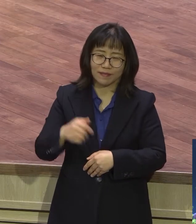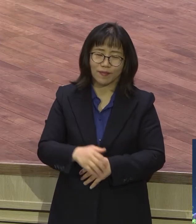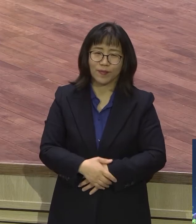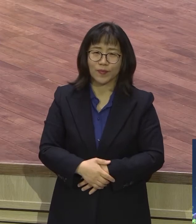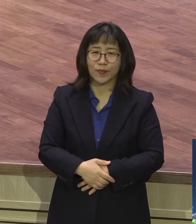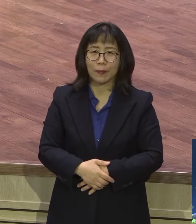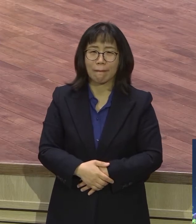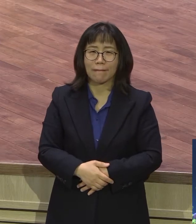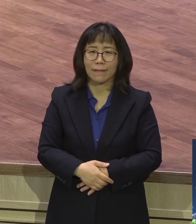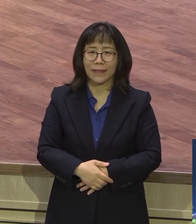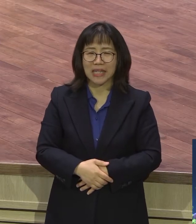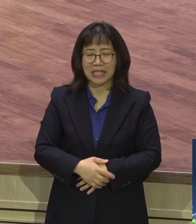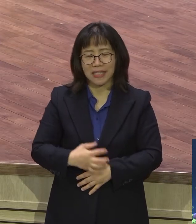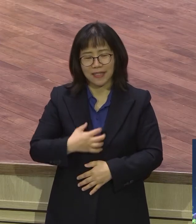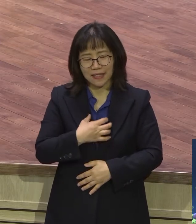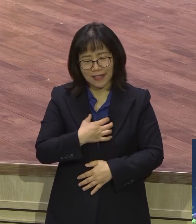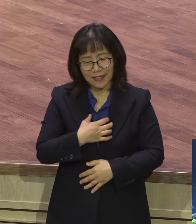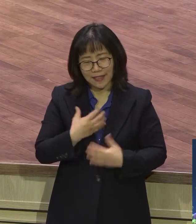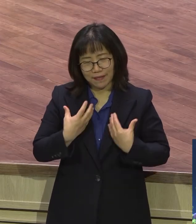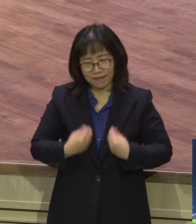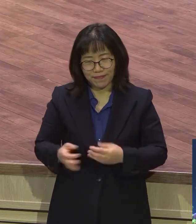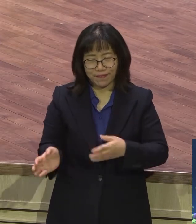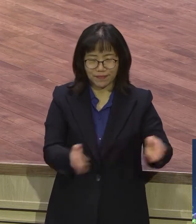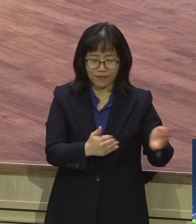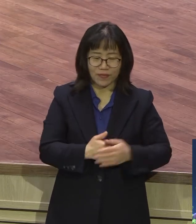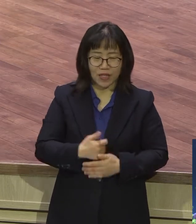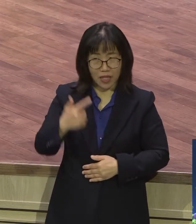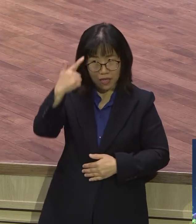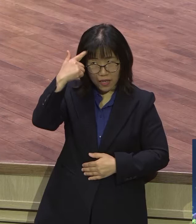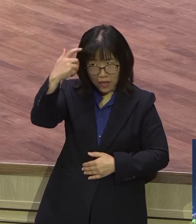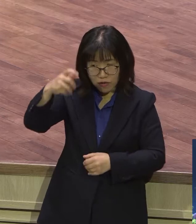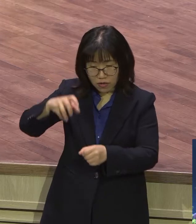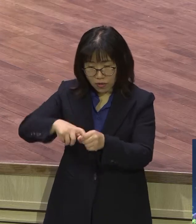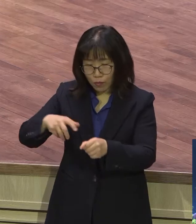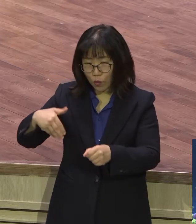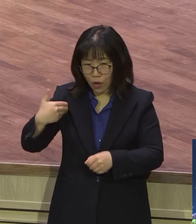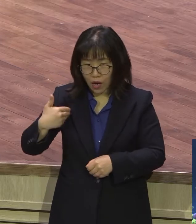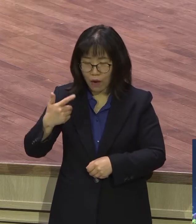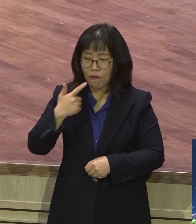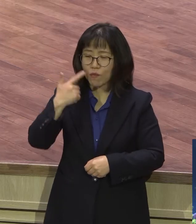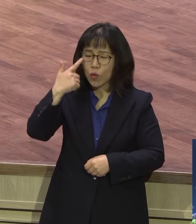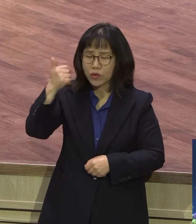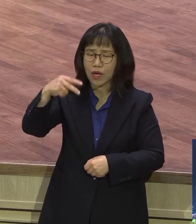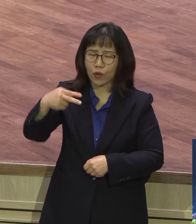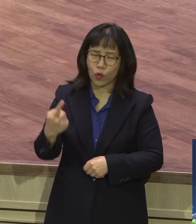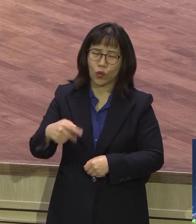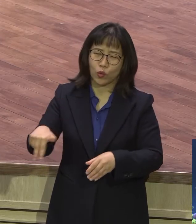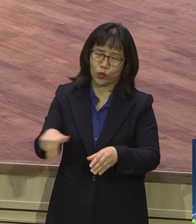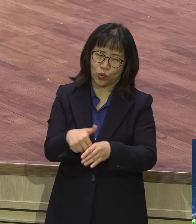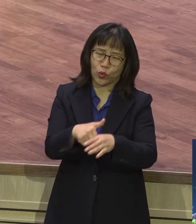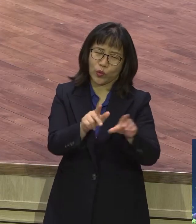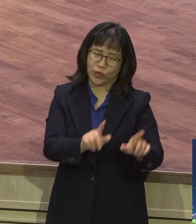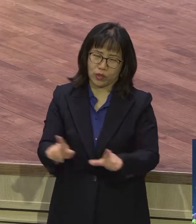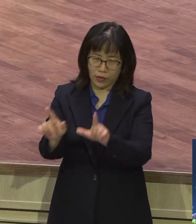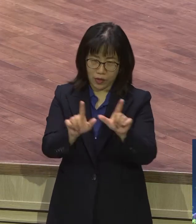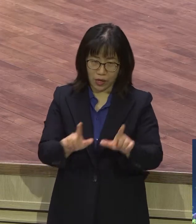영적인 걸 모르면 종교생활을 우리가 종교입니까 이게? 종교 아니에요.